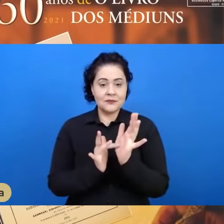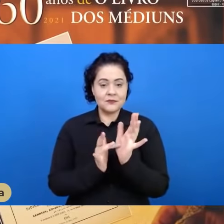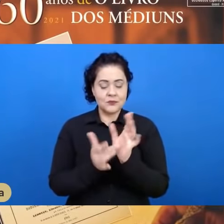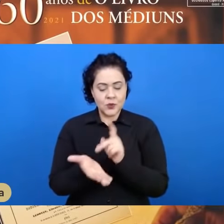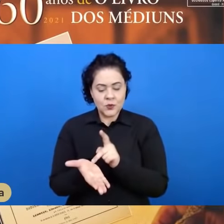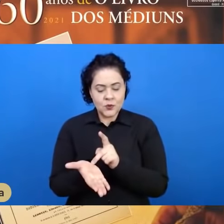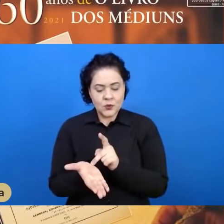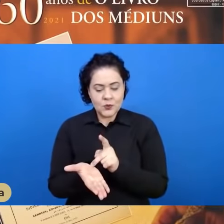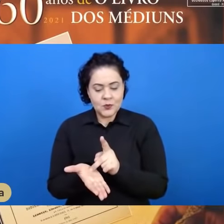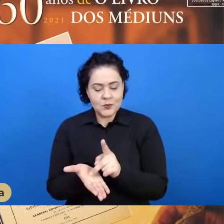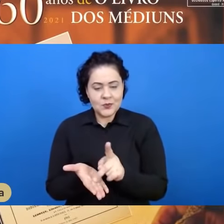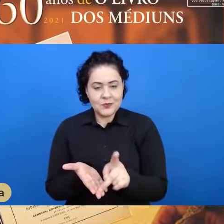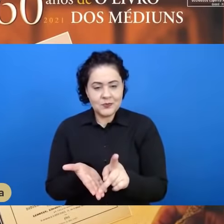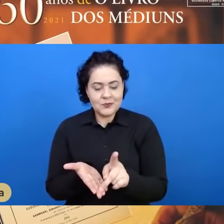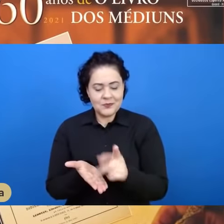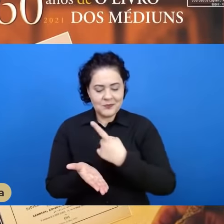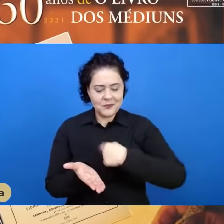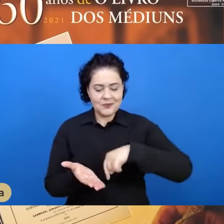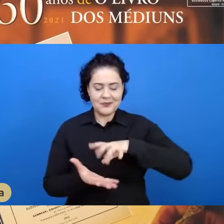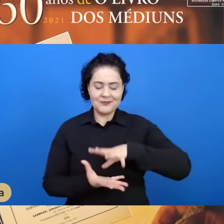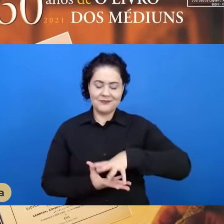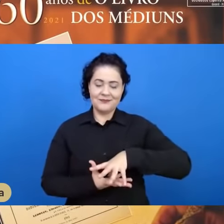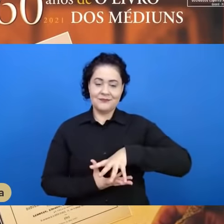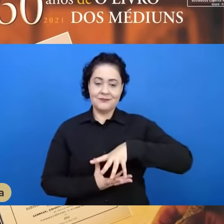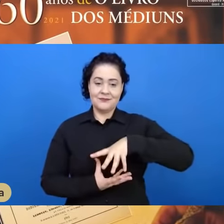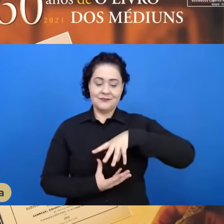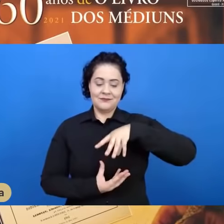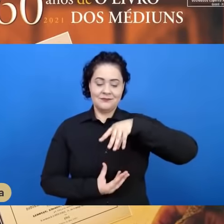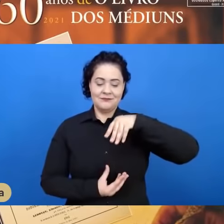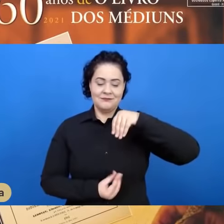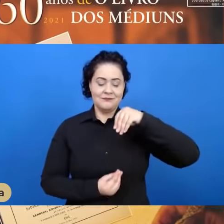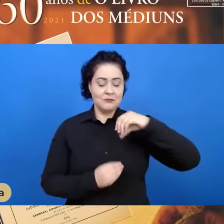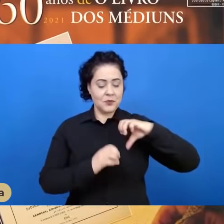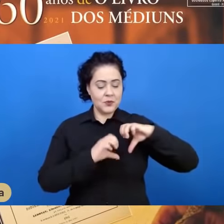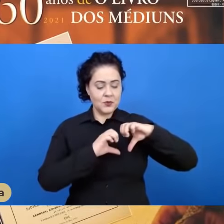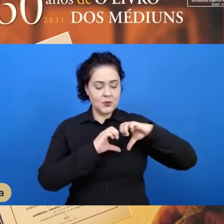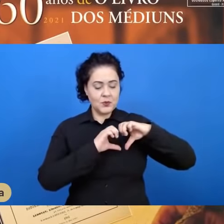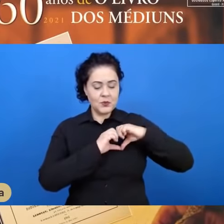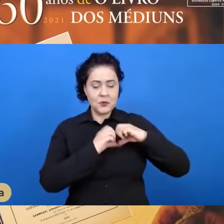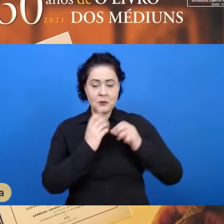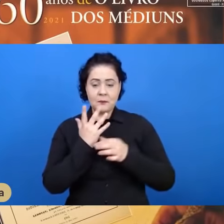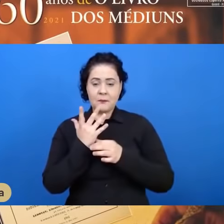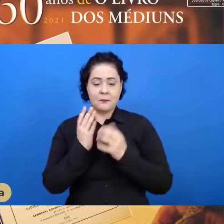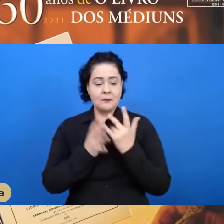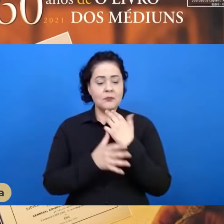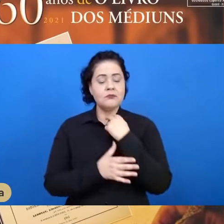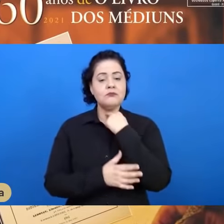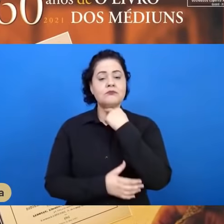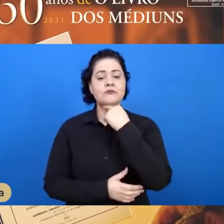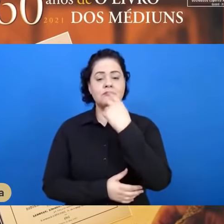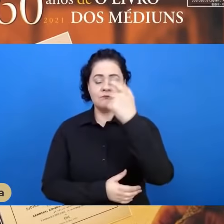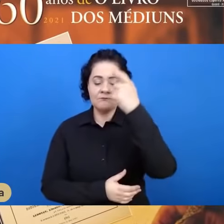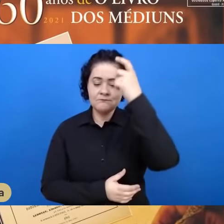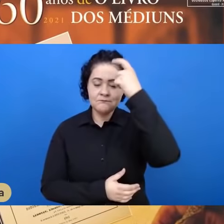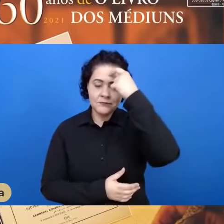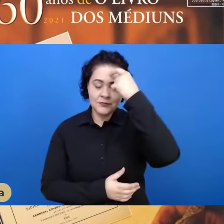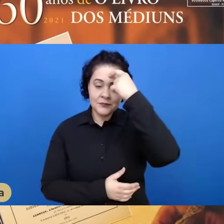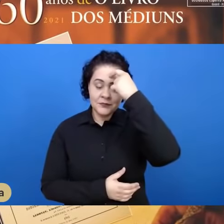o vaso de nossa alma, nosso coração, nossas mãos, nosso verbo, nossa mente,